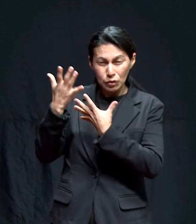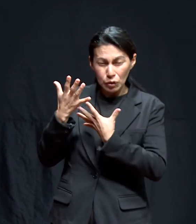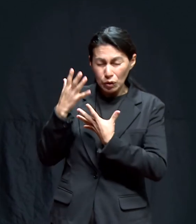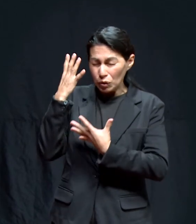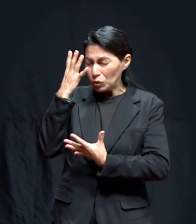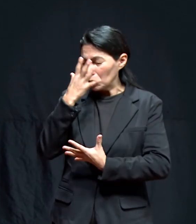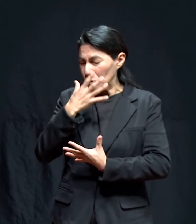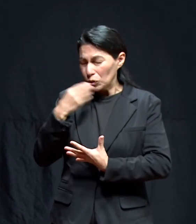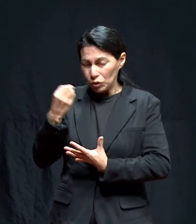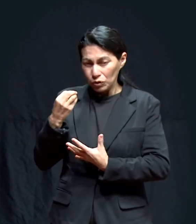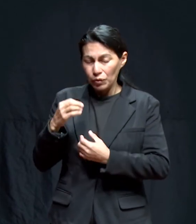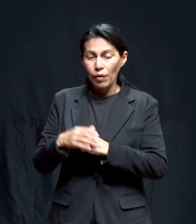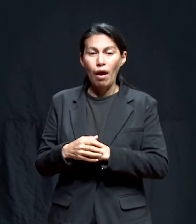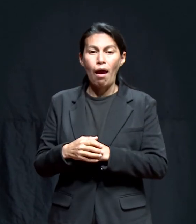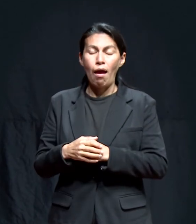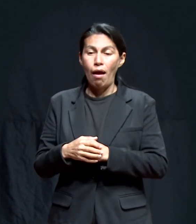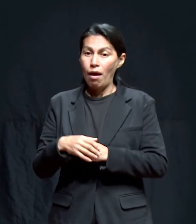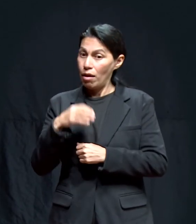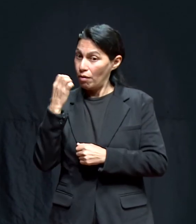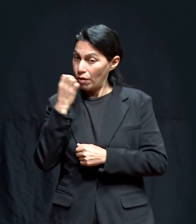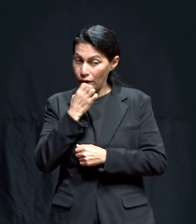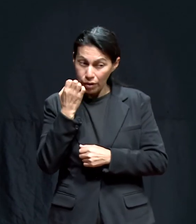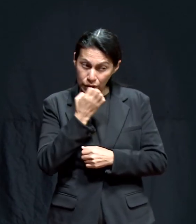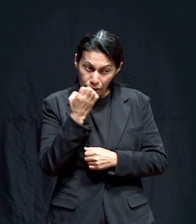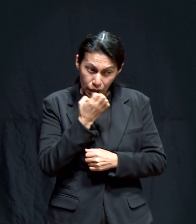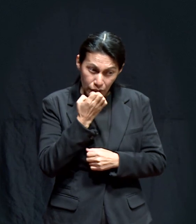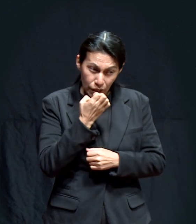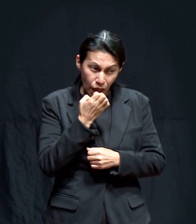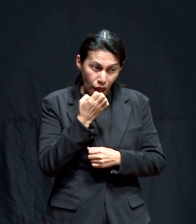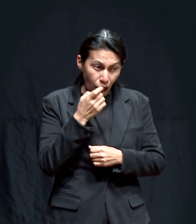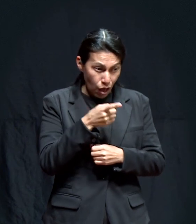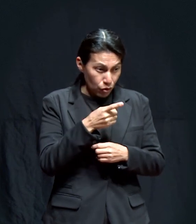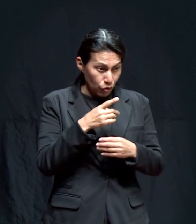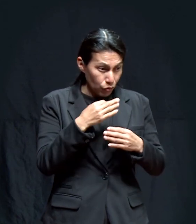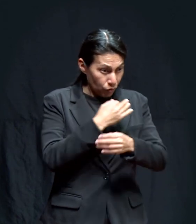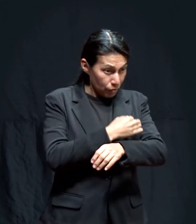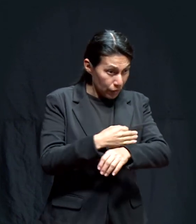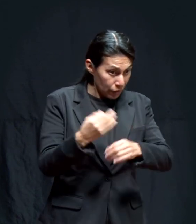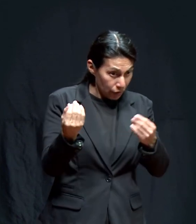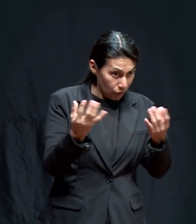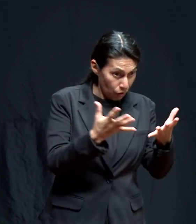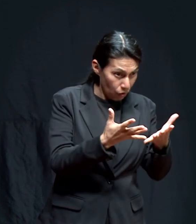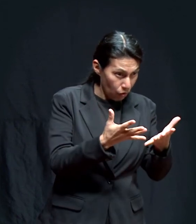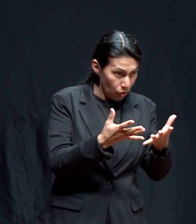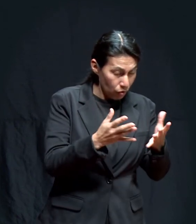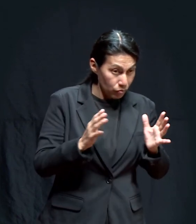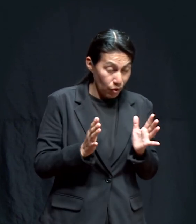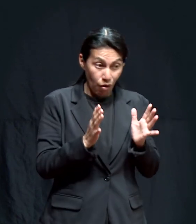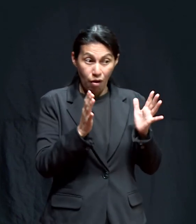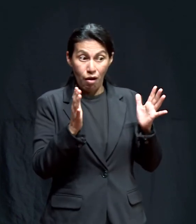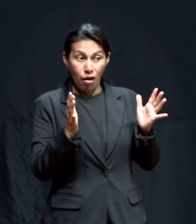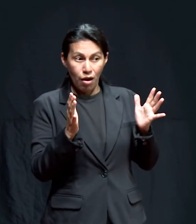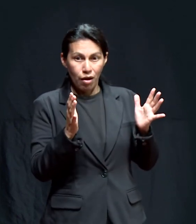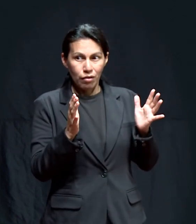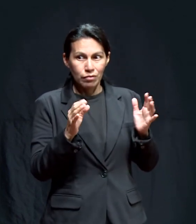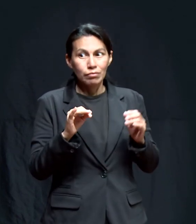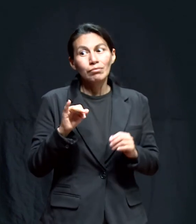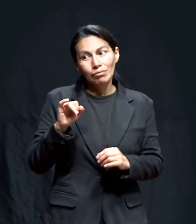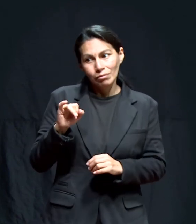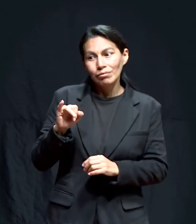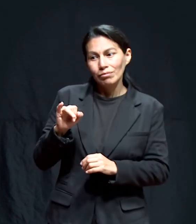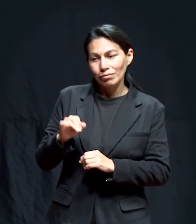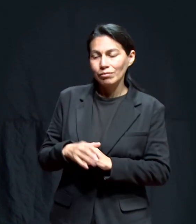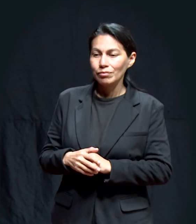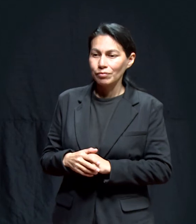espectacular. El mensaje del Evangelio llegó de una manera dramática. Pues podríamos decir que sí.